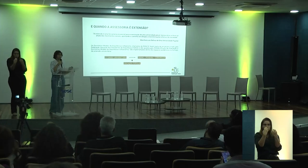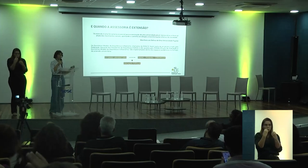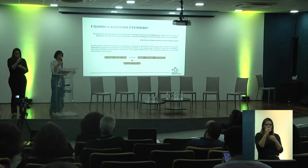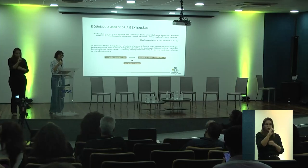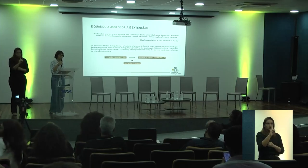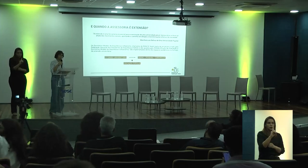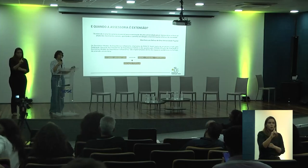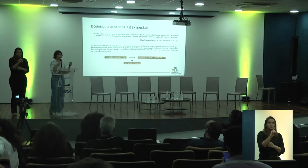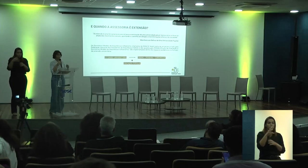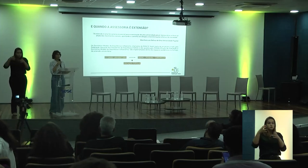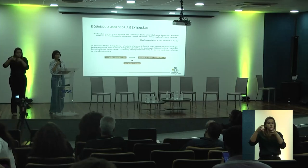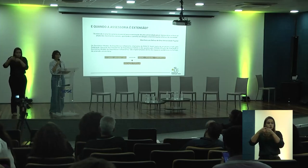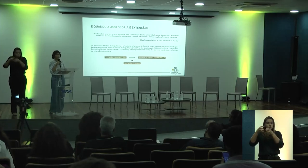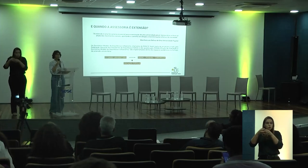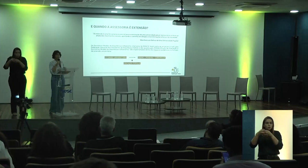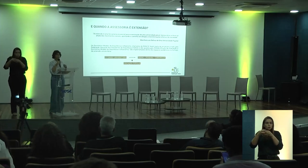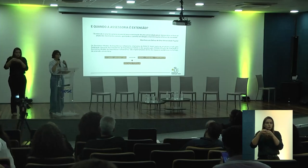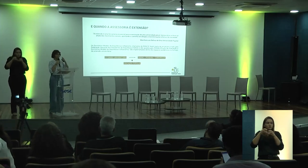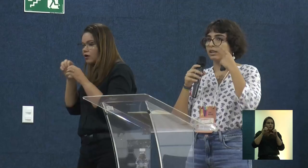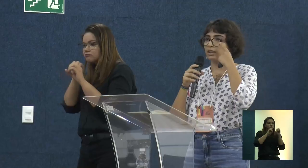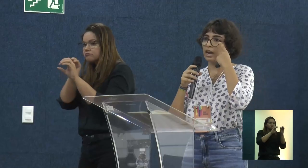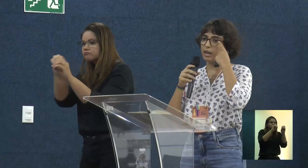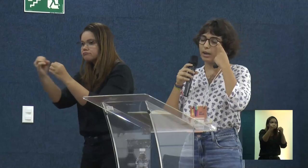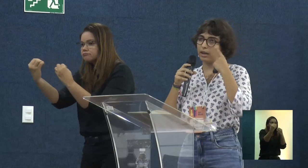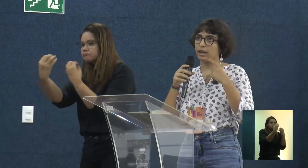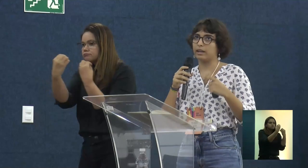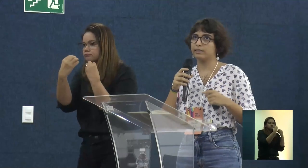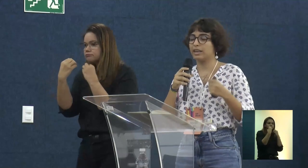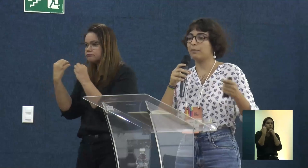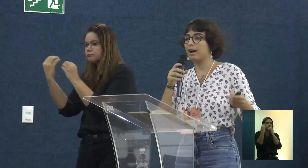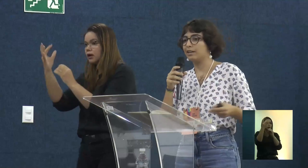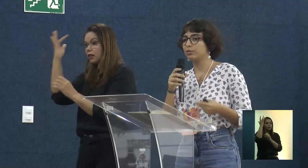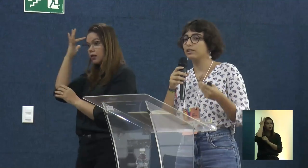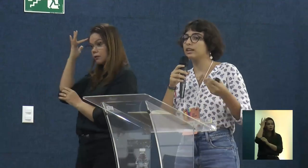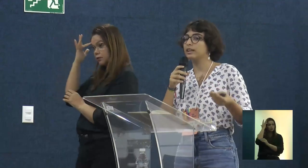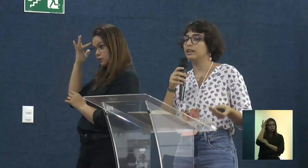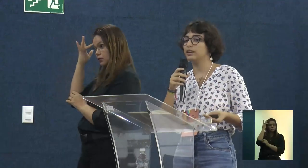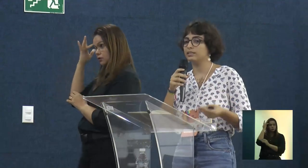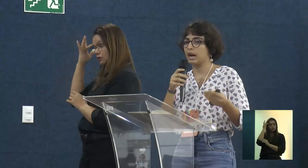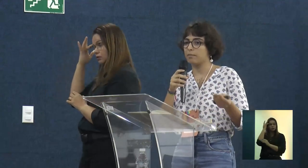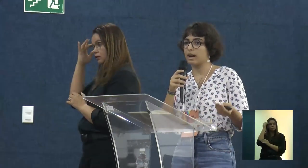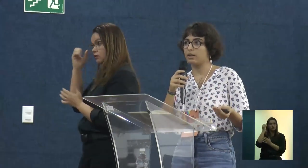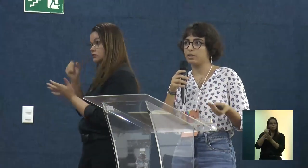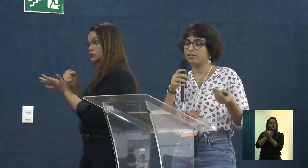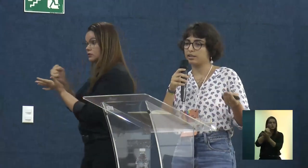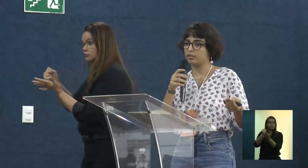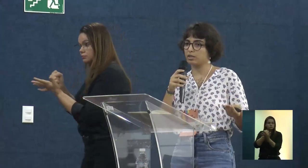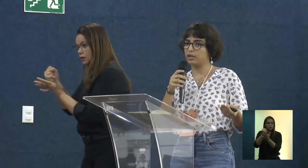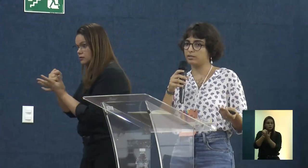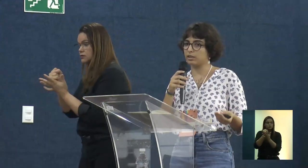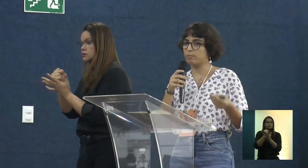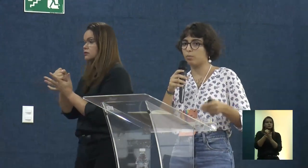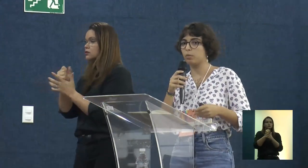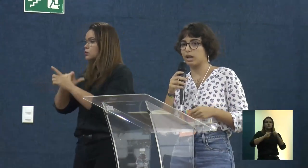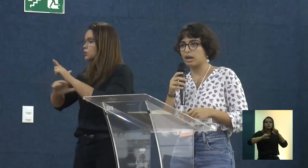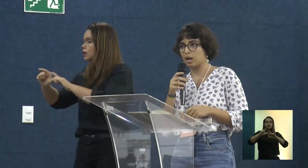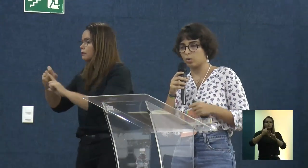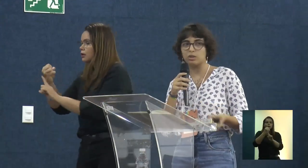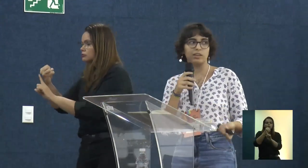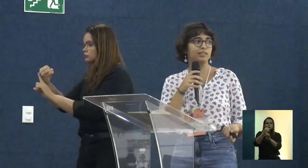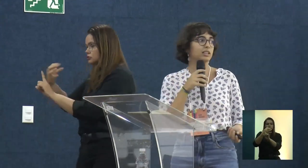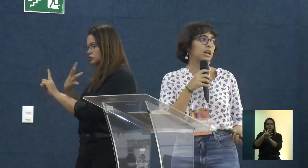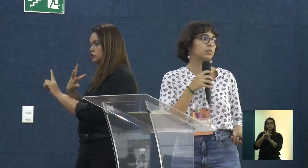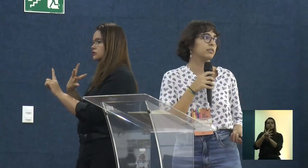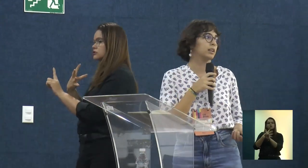educamos em conjunto na materialidade. E aí seria a base do que seria esse trabalho extensionista popular